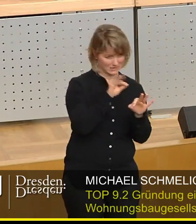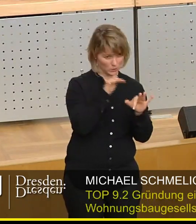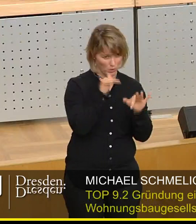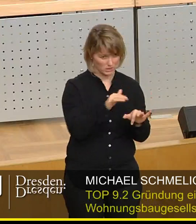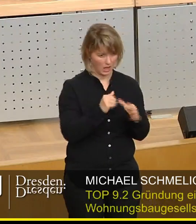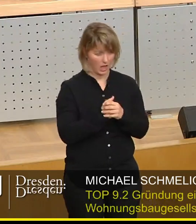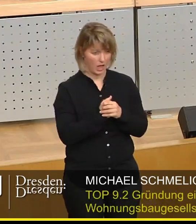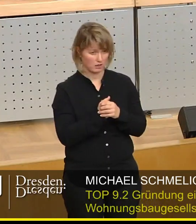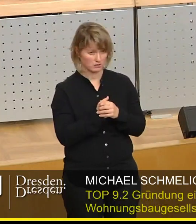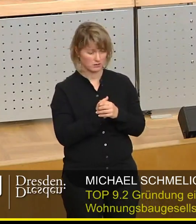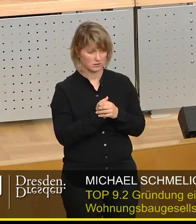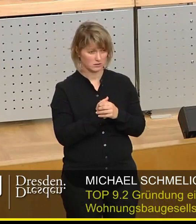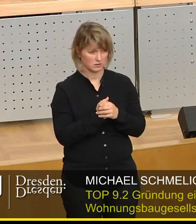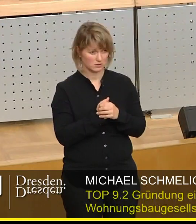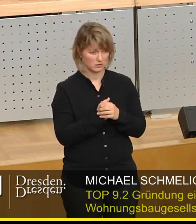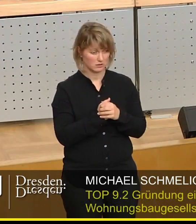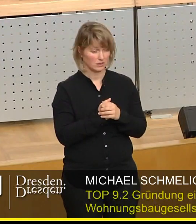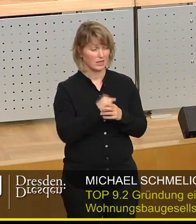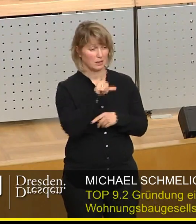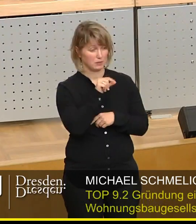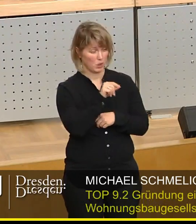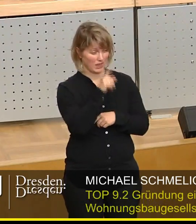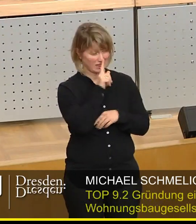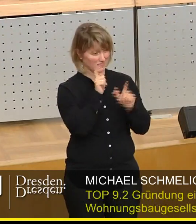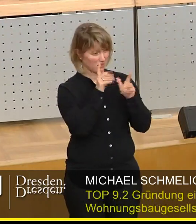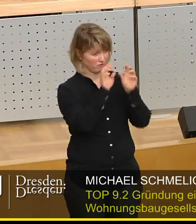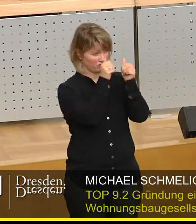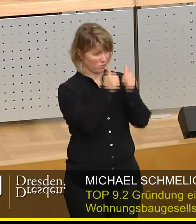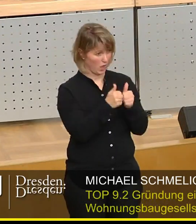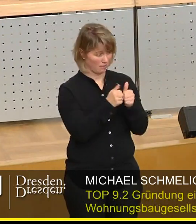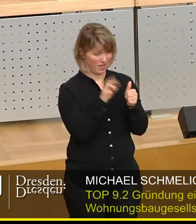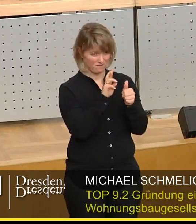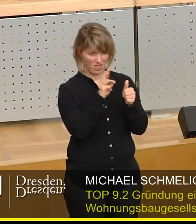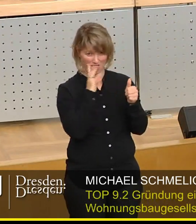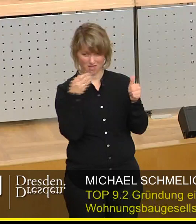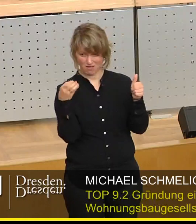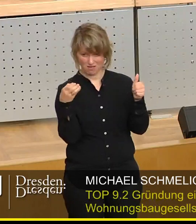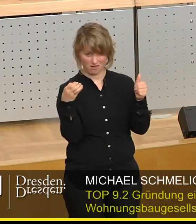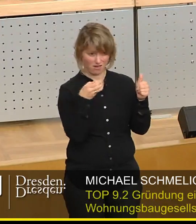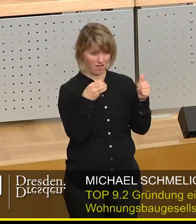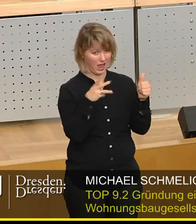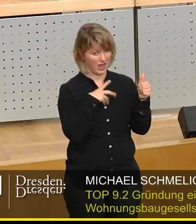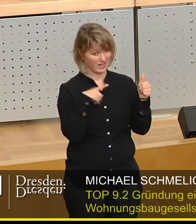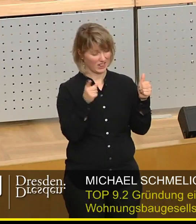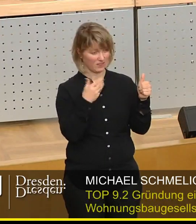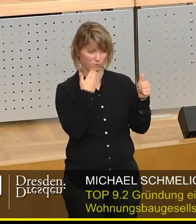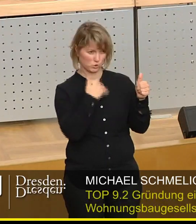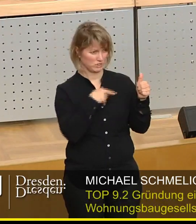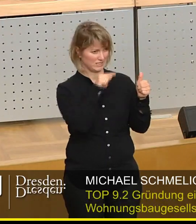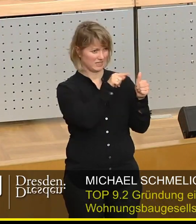als Geburtshelfer diejenigen einzusetzen für eine Gesellschaftsform, die eigentlich abtreiben wollte?